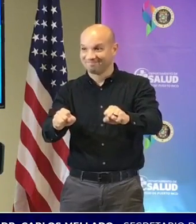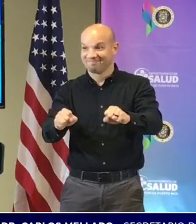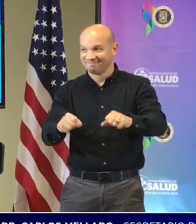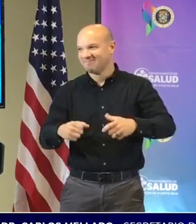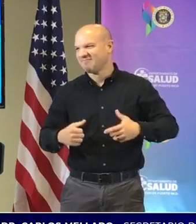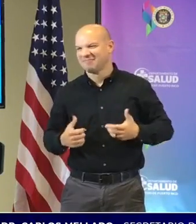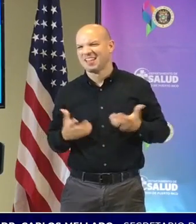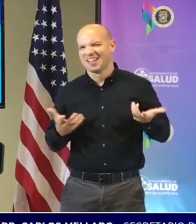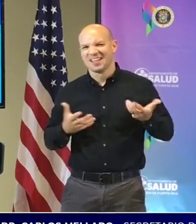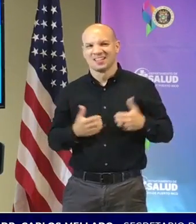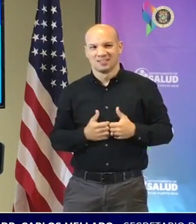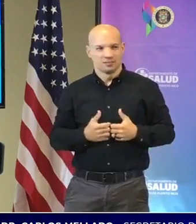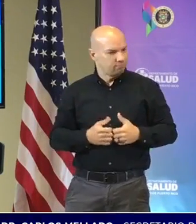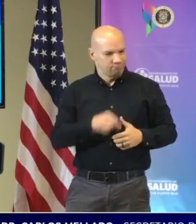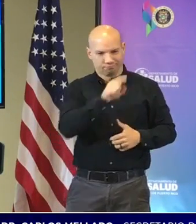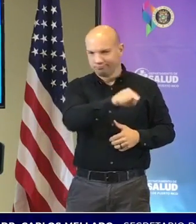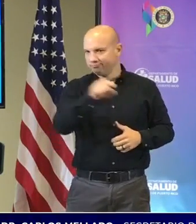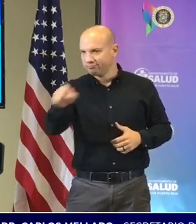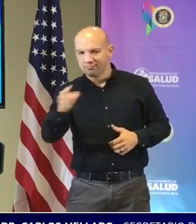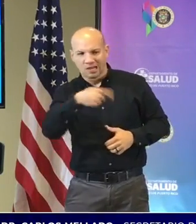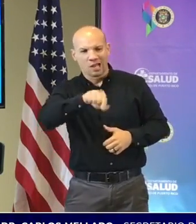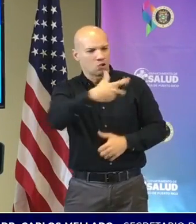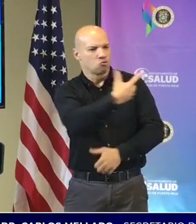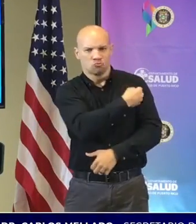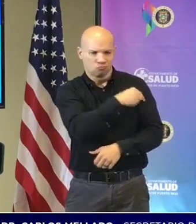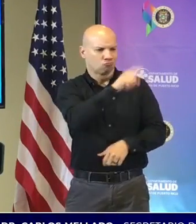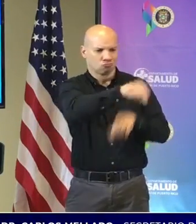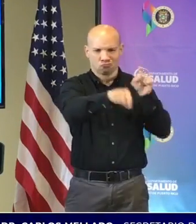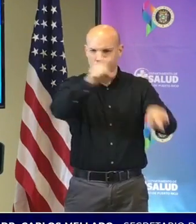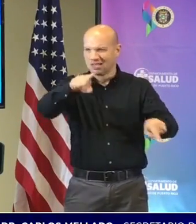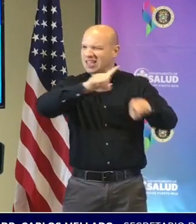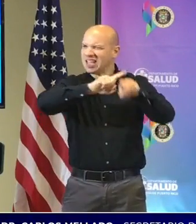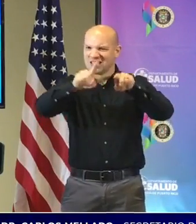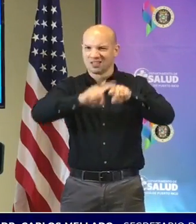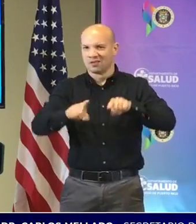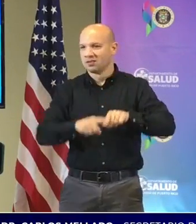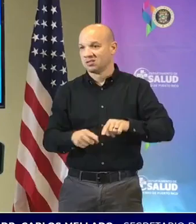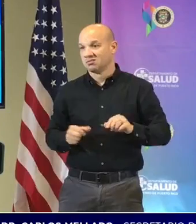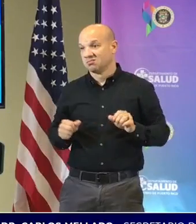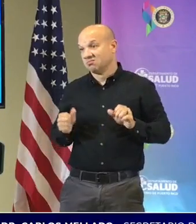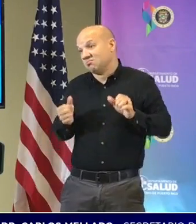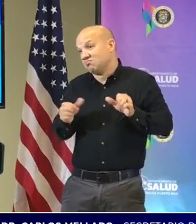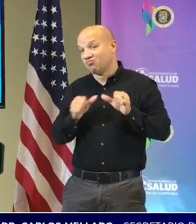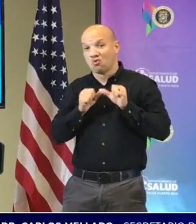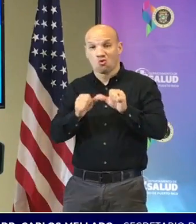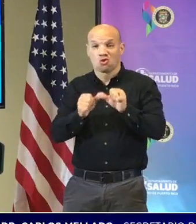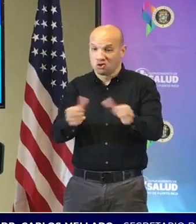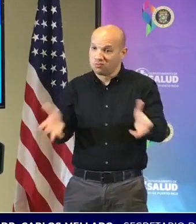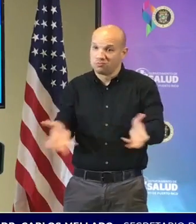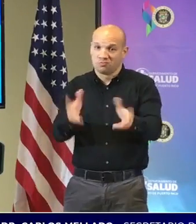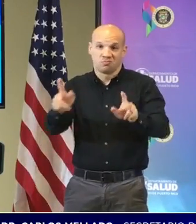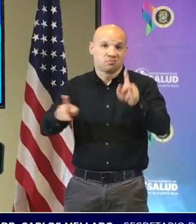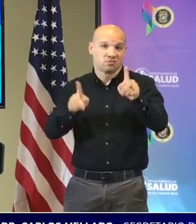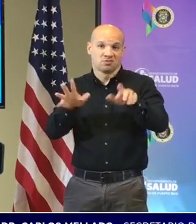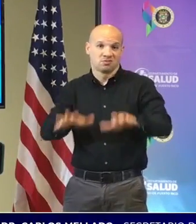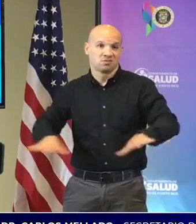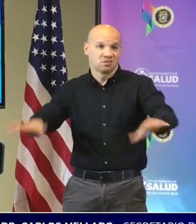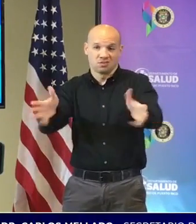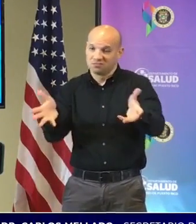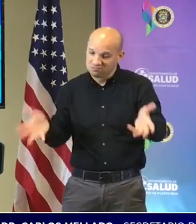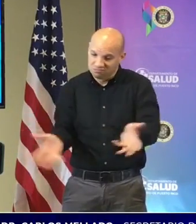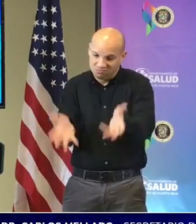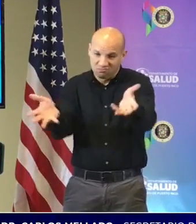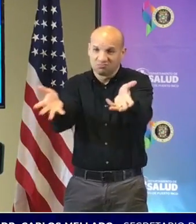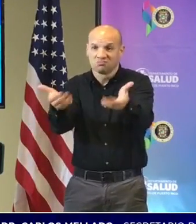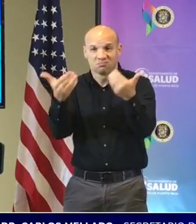para la vacuna de los niños nosotros continuamos exhortando a la ciudadanía sobre